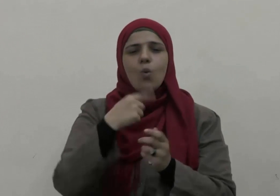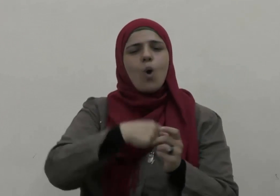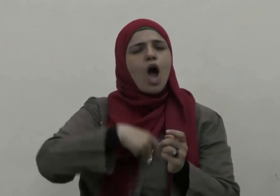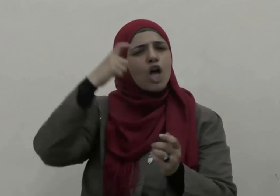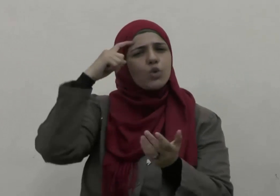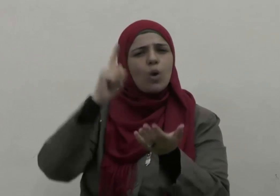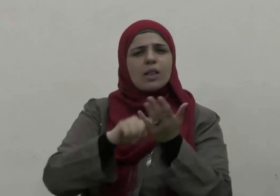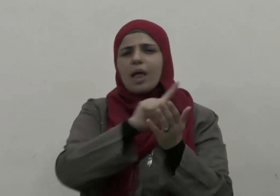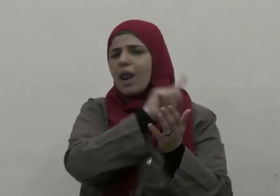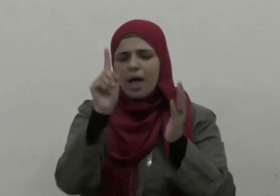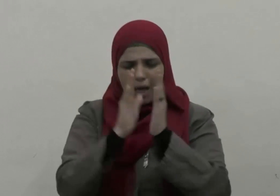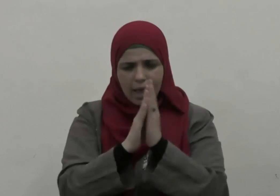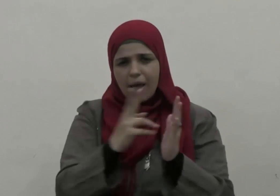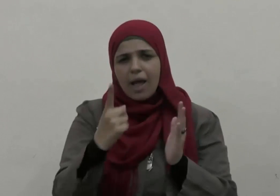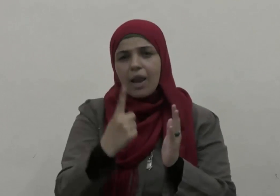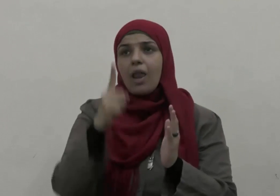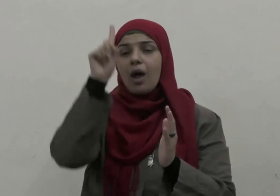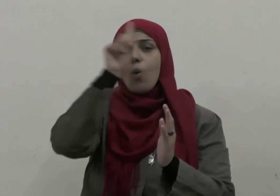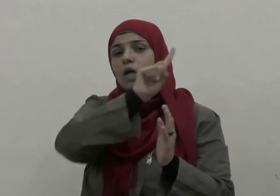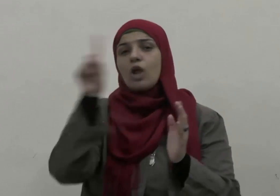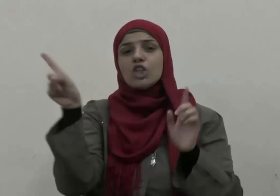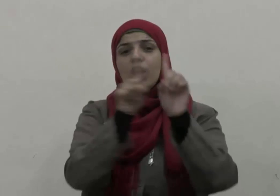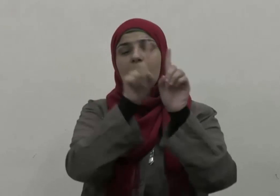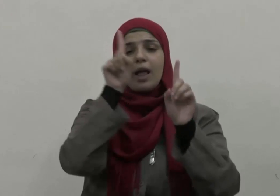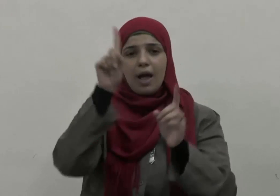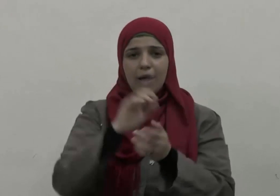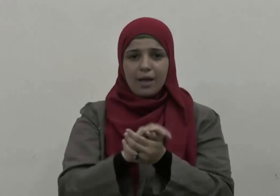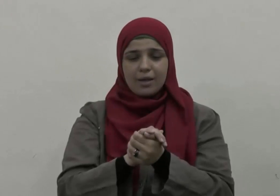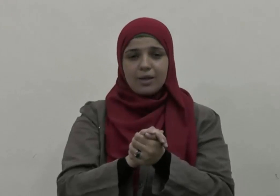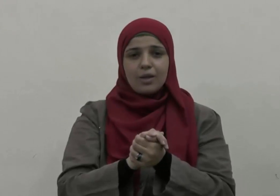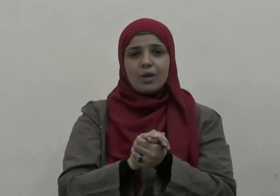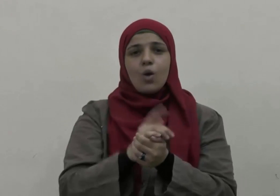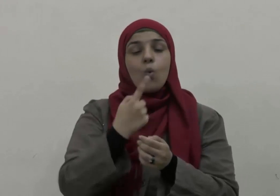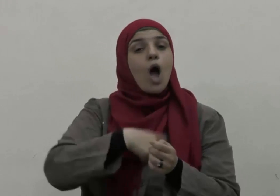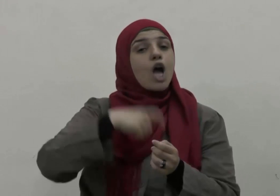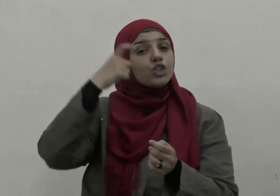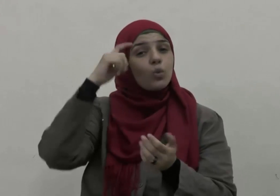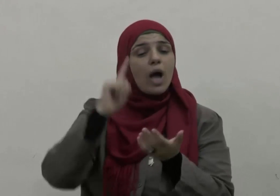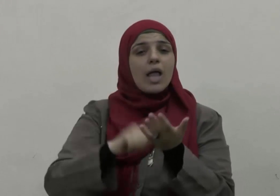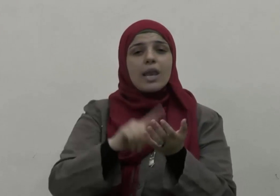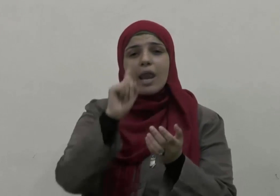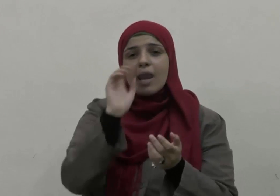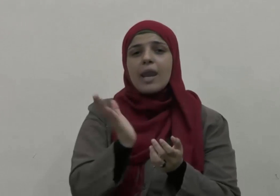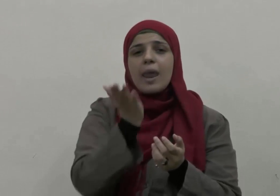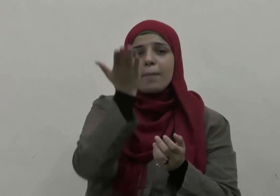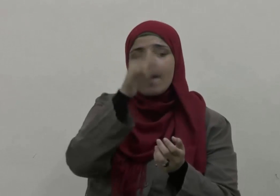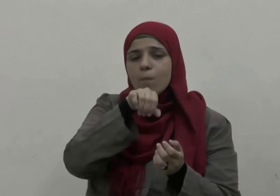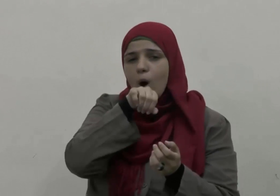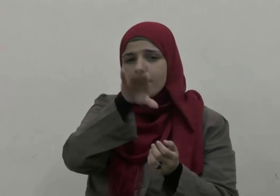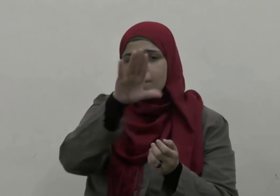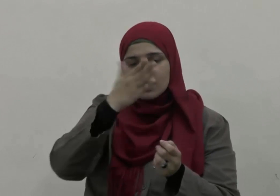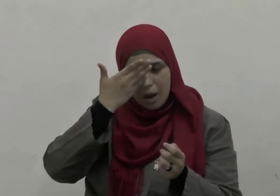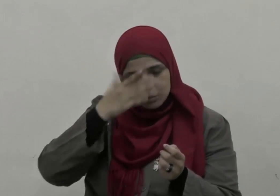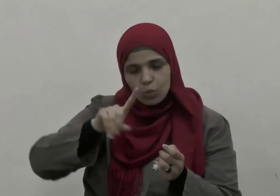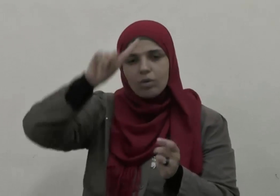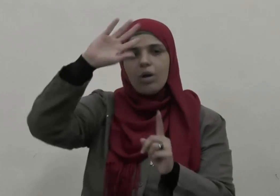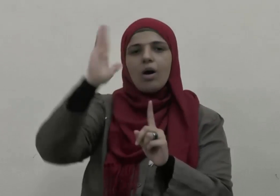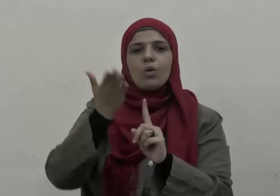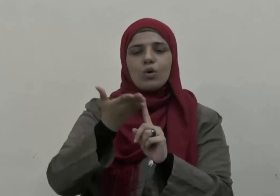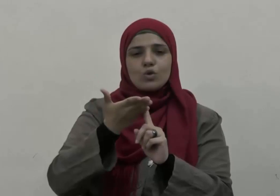وأشهد أن لا إله إلا الله وحده لا شريك له وأشهد أن سيدنا ونبينا محمدًا